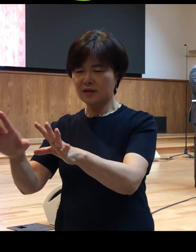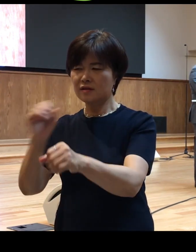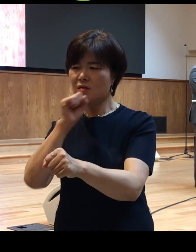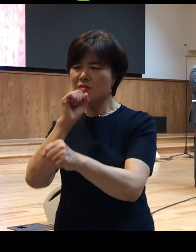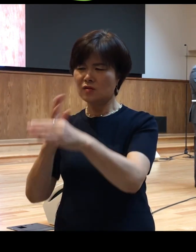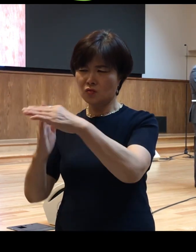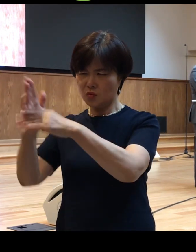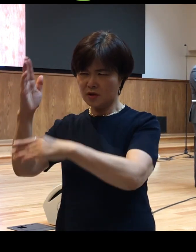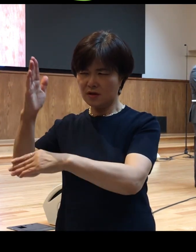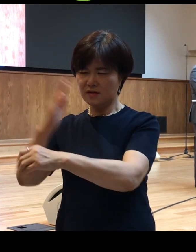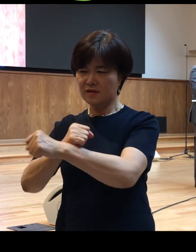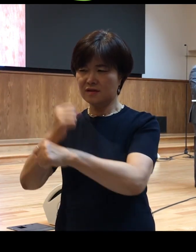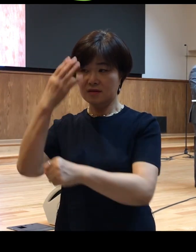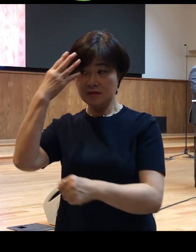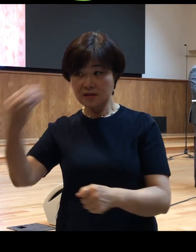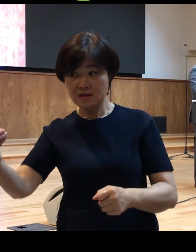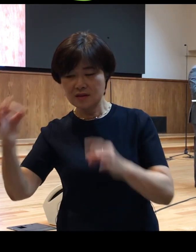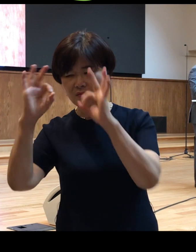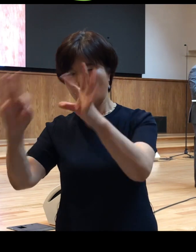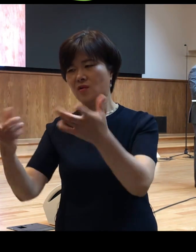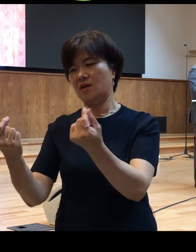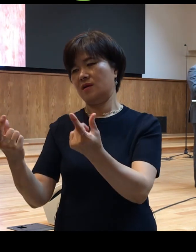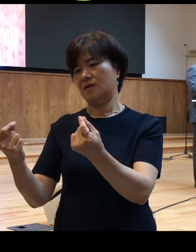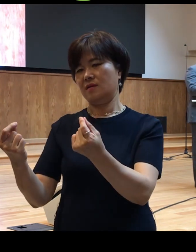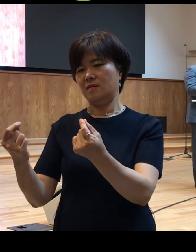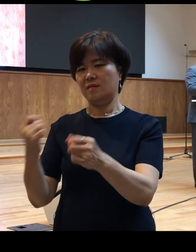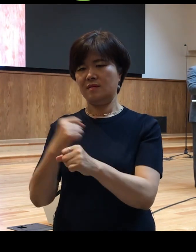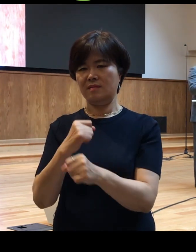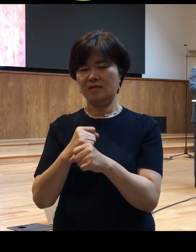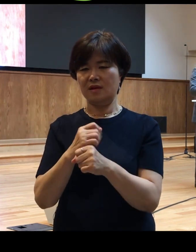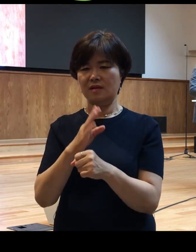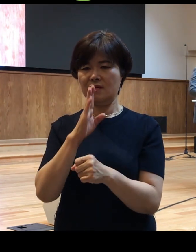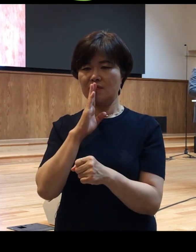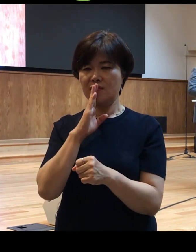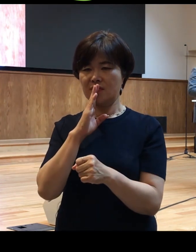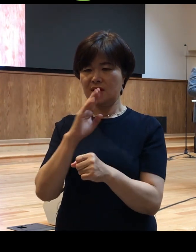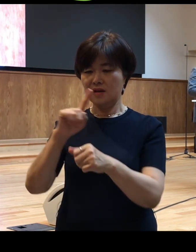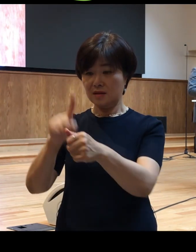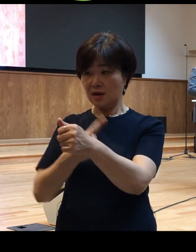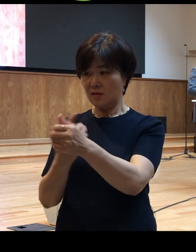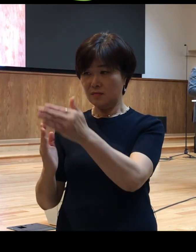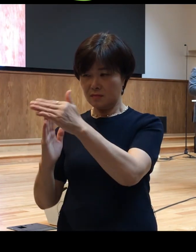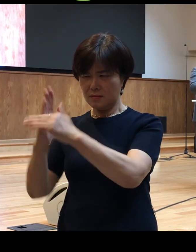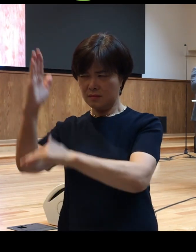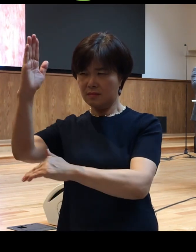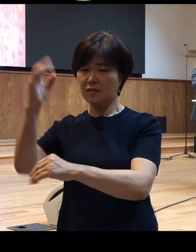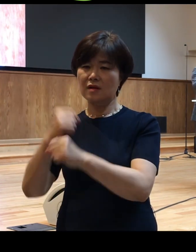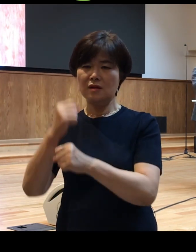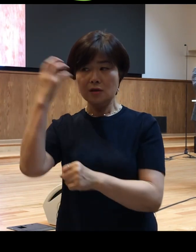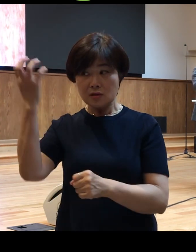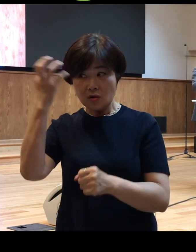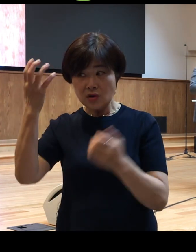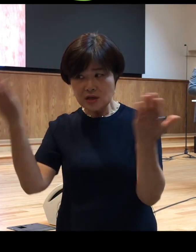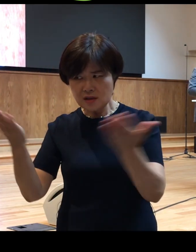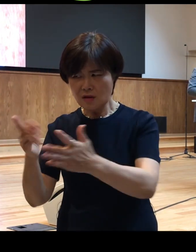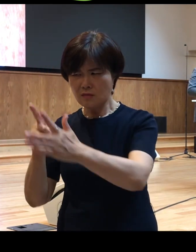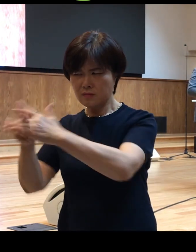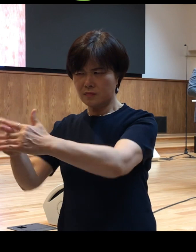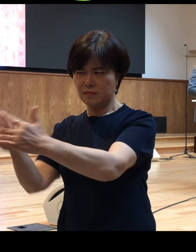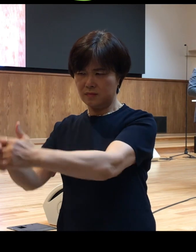응시를 한 것이다 Supernatural stairs 성령의 사역을 꿰뚫어보는 그런